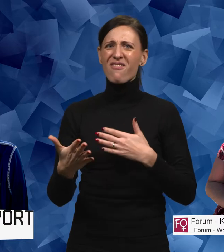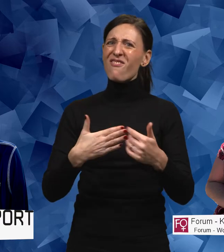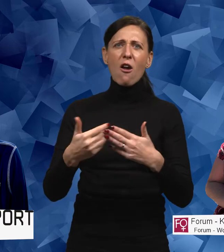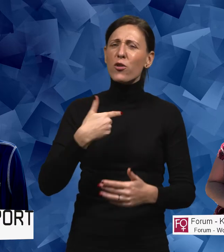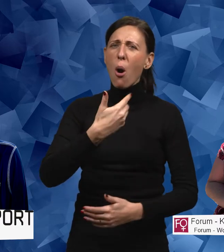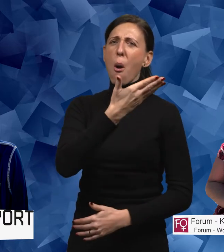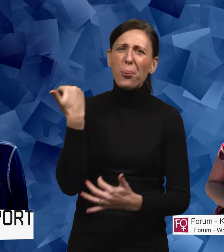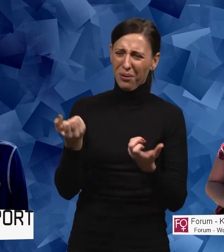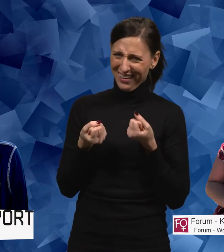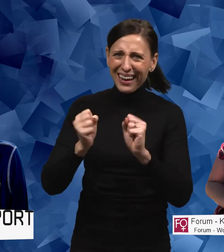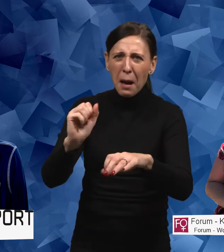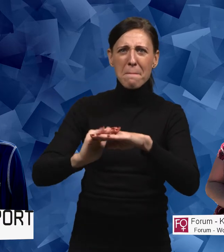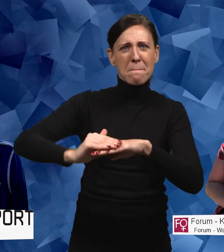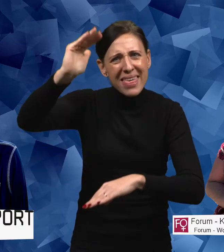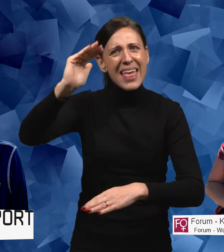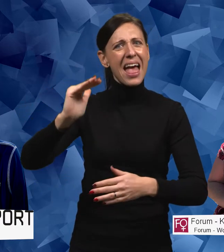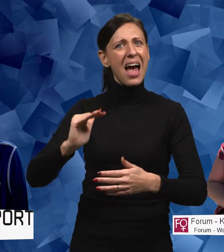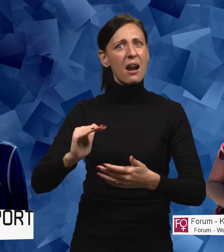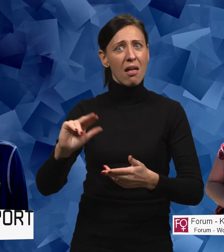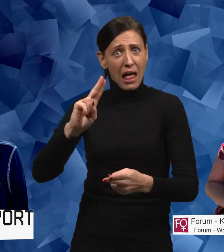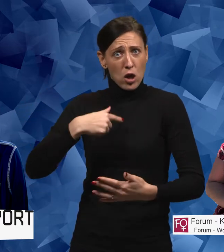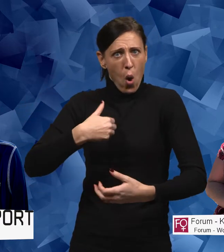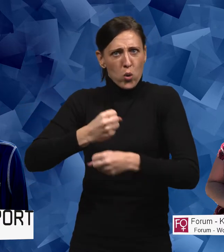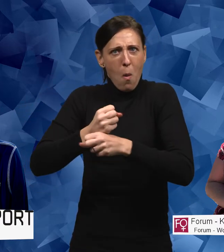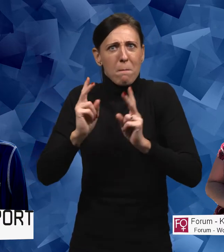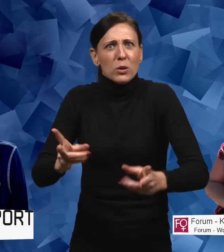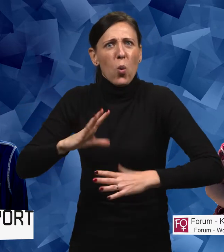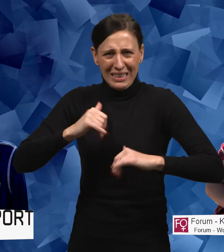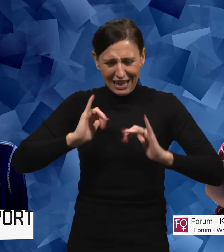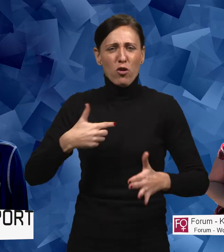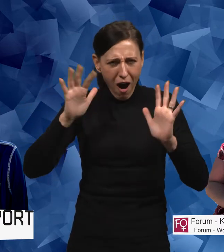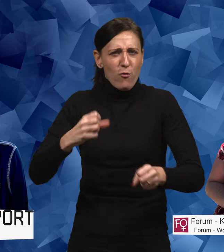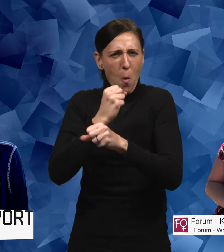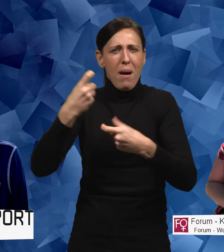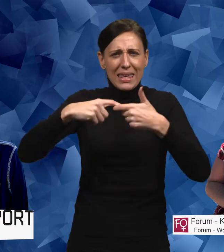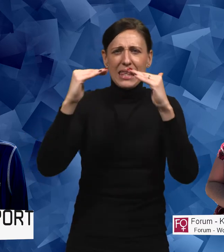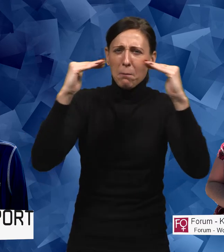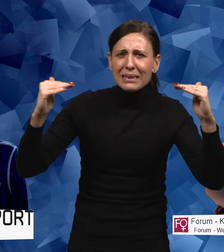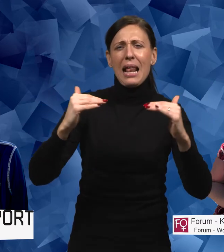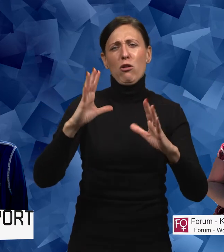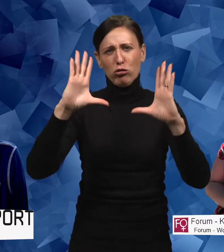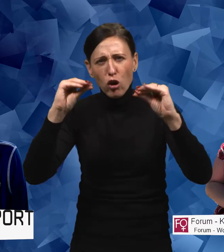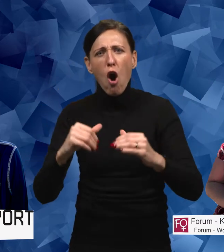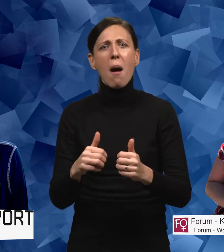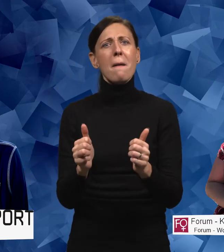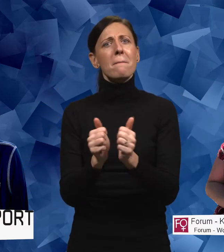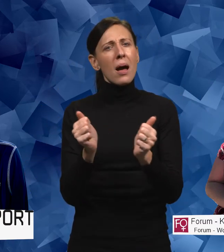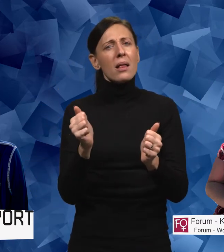jag inte mer? ändå hade jag. Det är klart vi jobbade med jämställdhet när jag hade de rollerna. Men jag kan tänka,